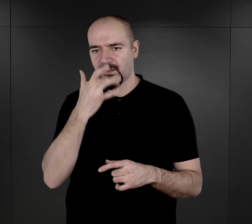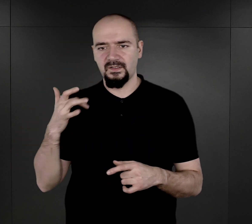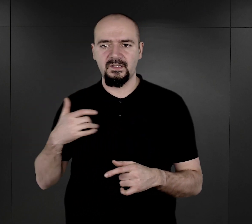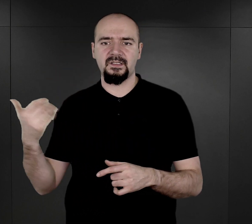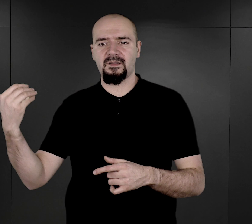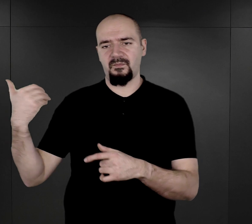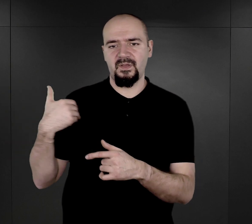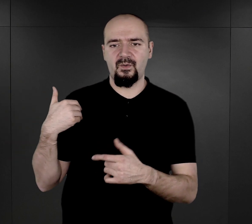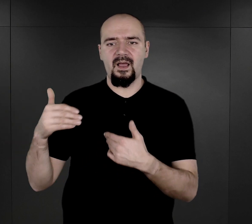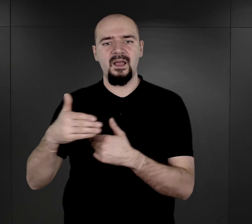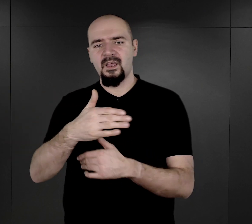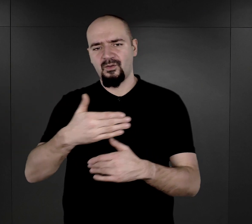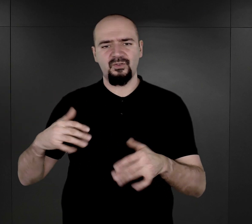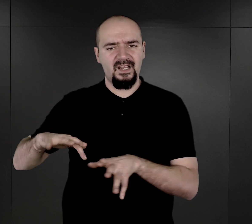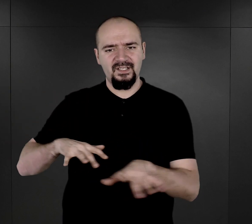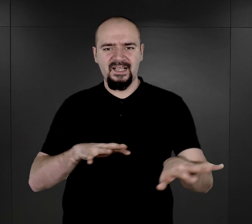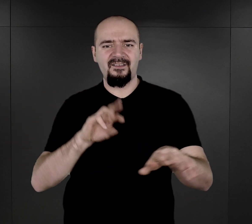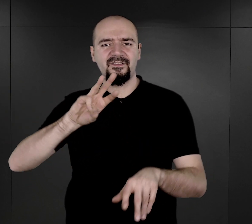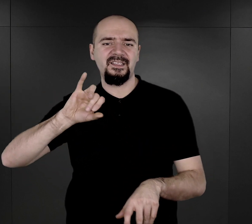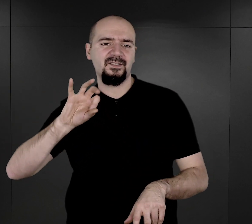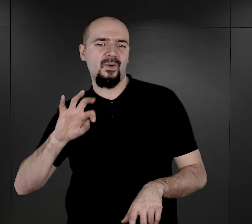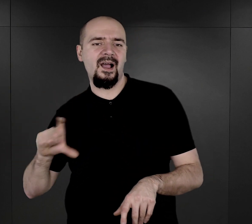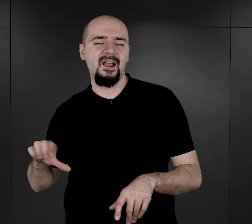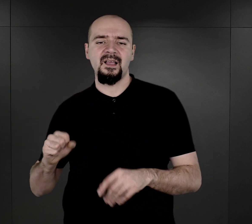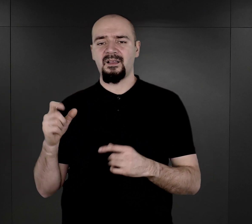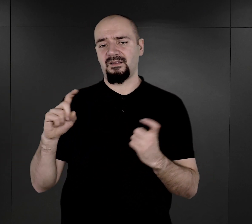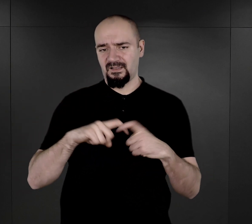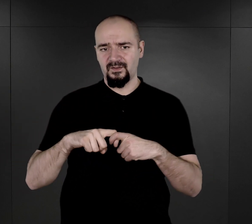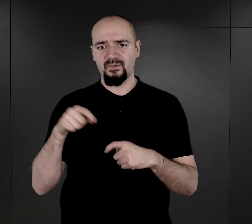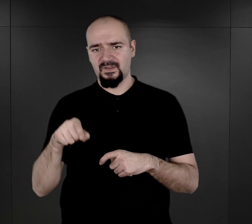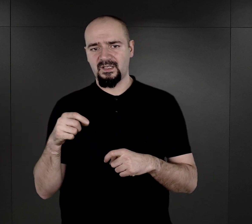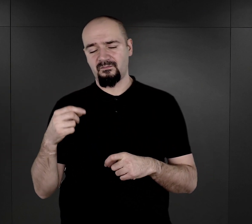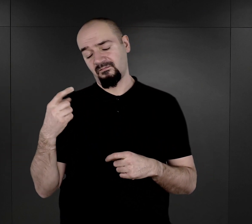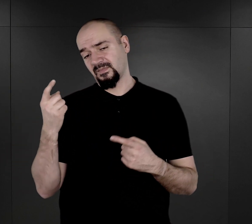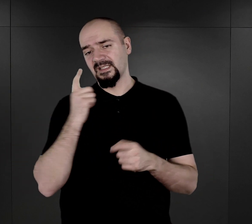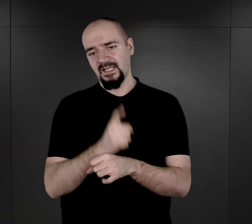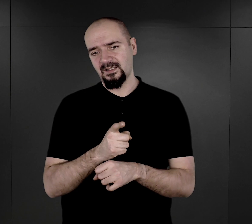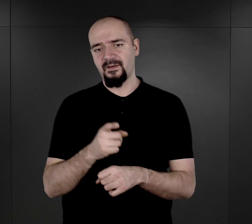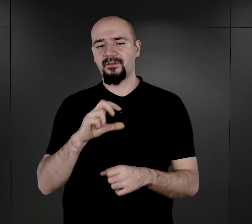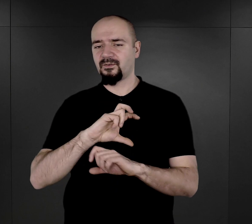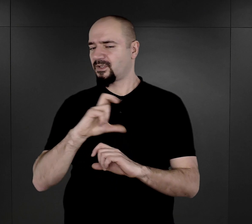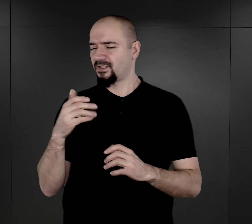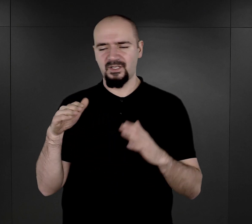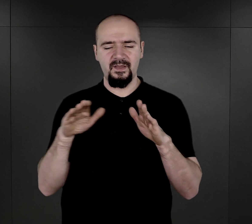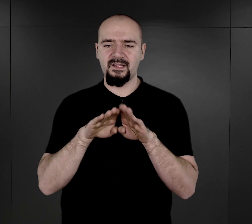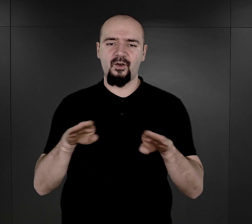zbliżała się do linii Wisły. W związku z tym zdecydowano, że należy ten obóz zlikwidować.